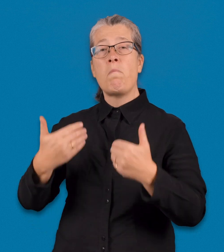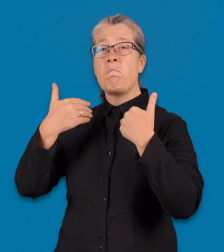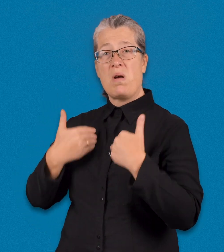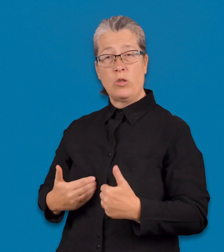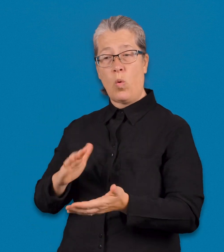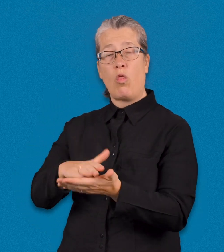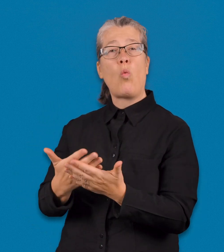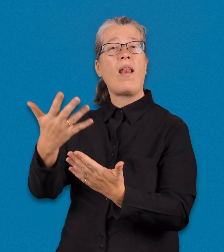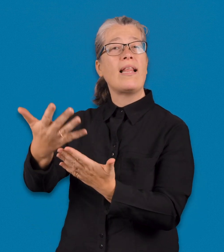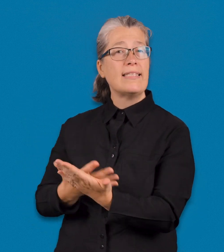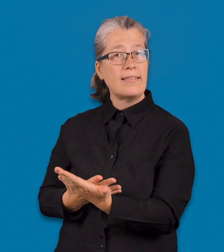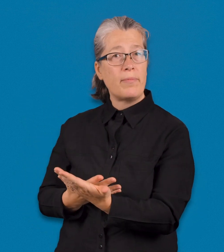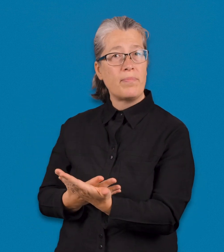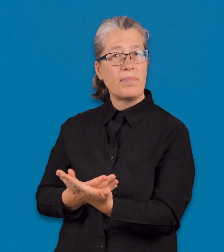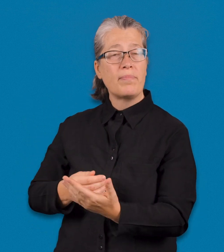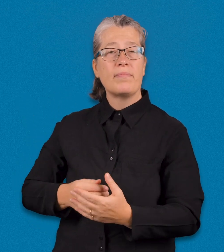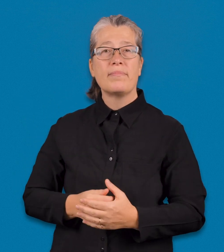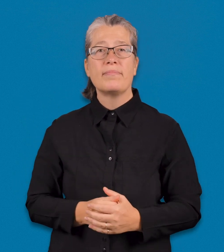Personlig tolklista, tolkförteckning.